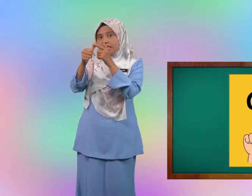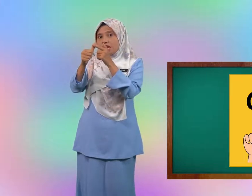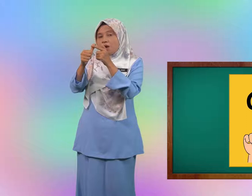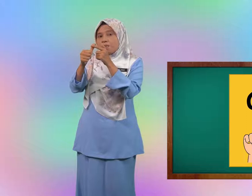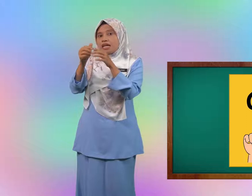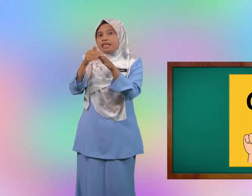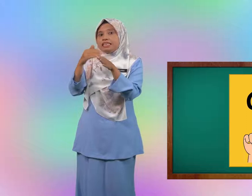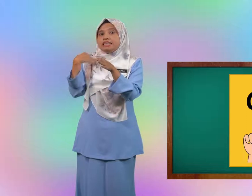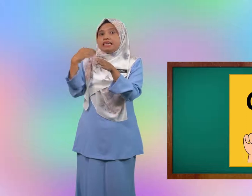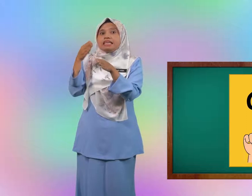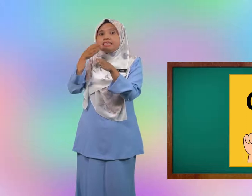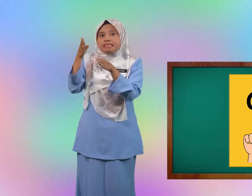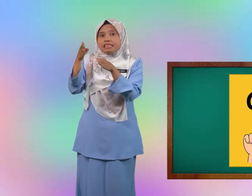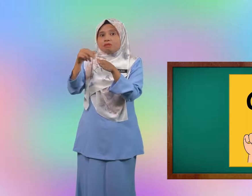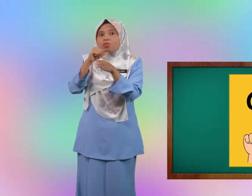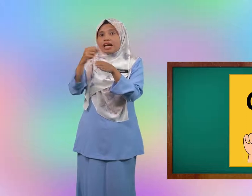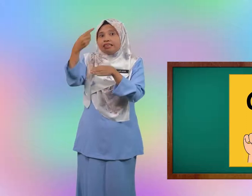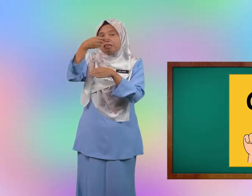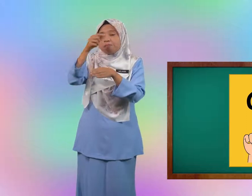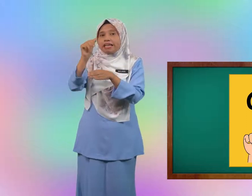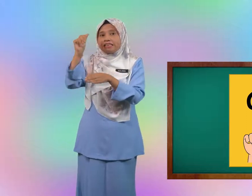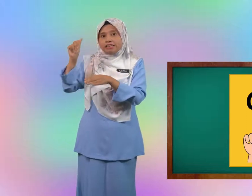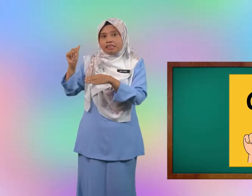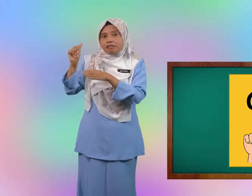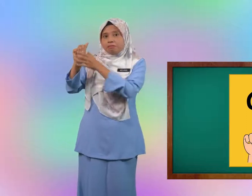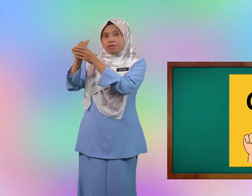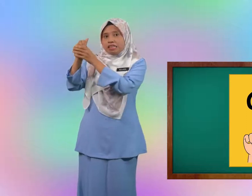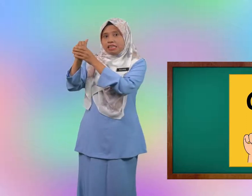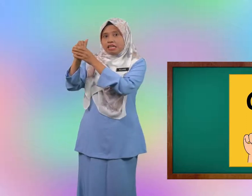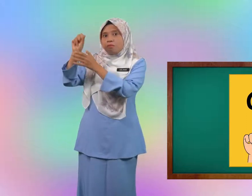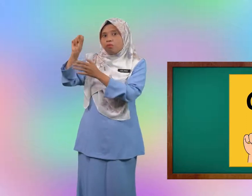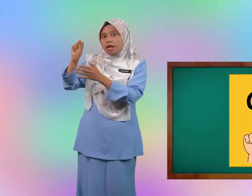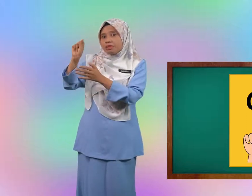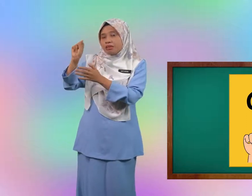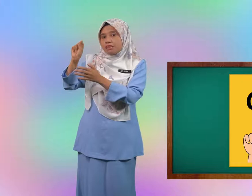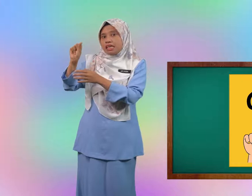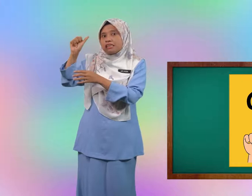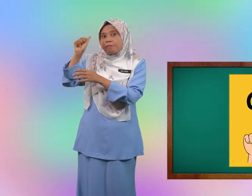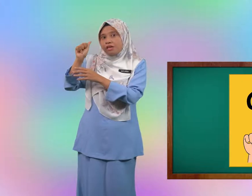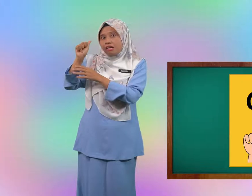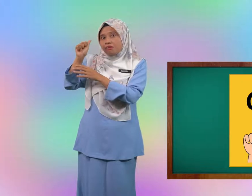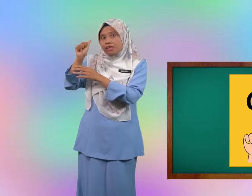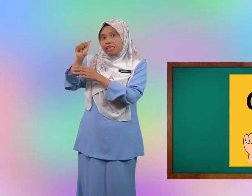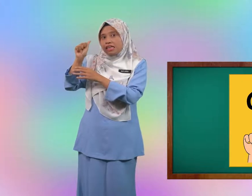berada di sisi, bukan di depan. Begini. Bukan macam ini. Tapi begini.